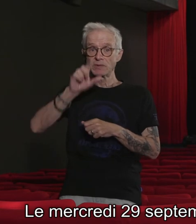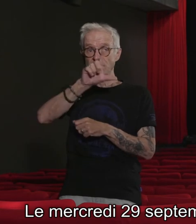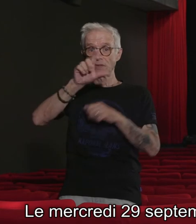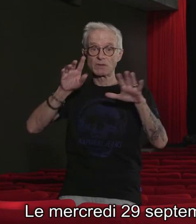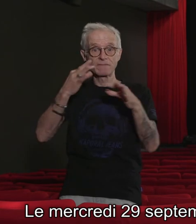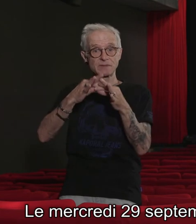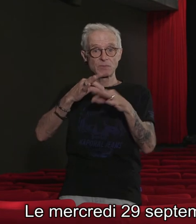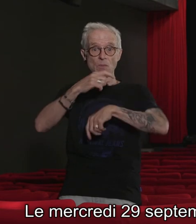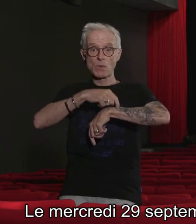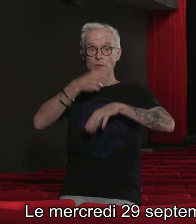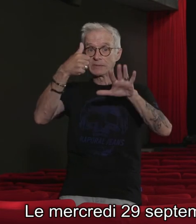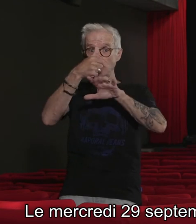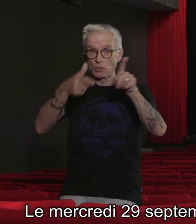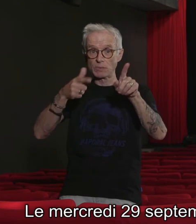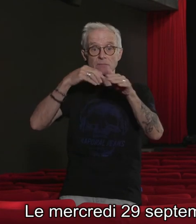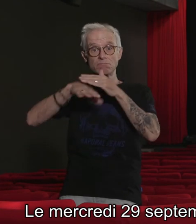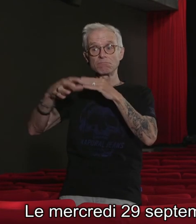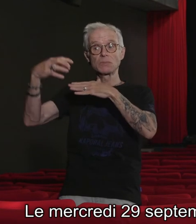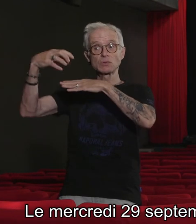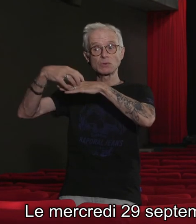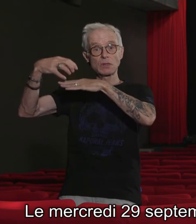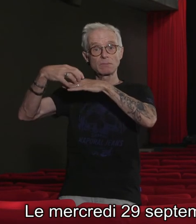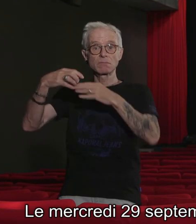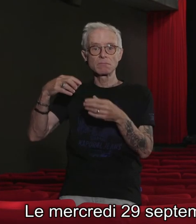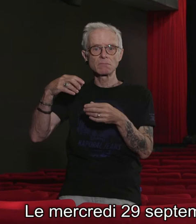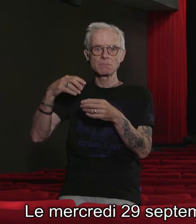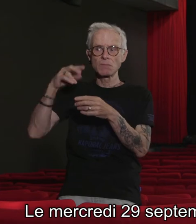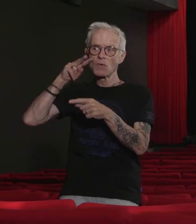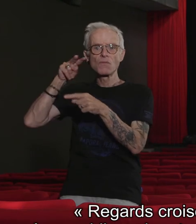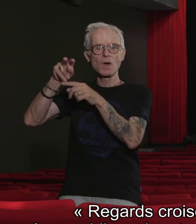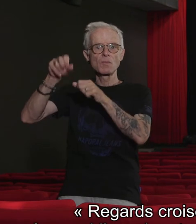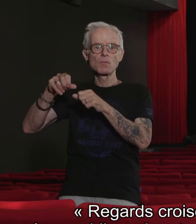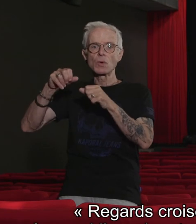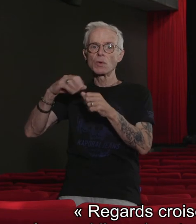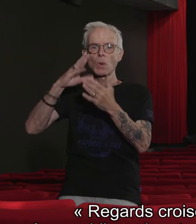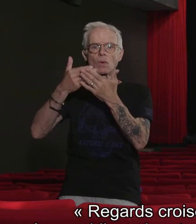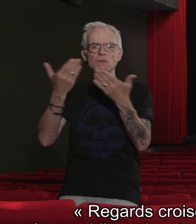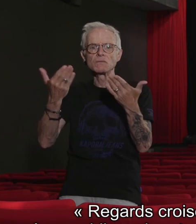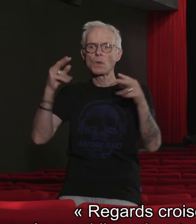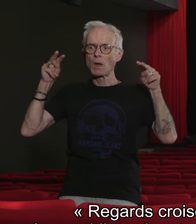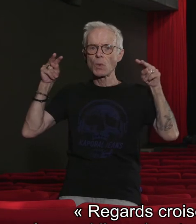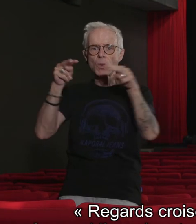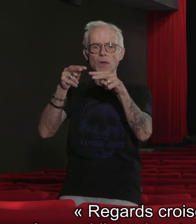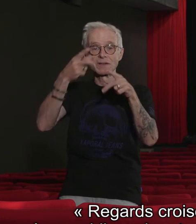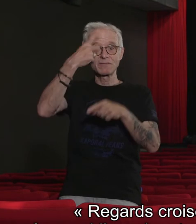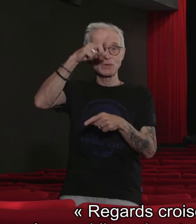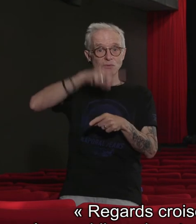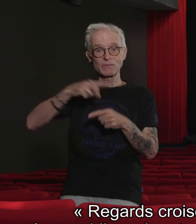à 18h30 au Champs-Libres, vous pourrez assister à la rencontre « Regards croisés philosophie et cinéma » où